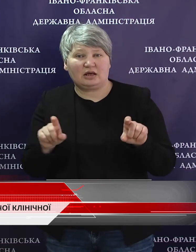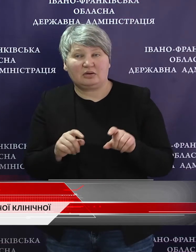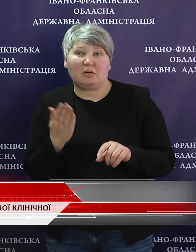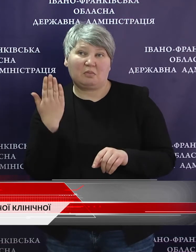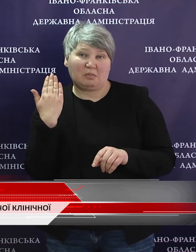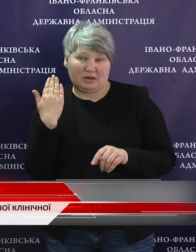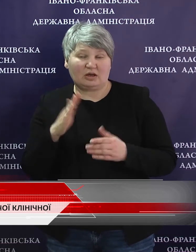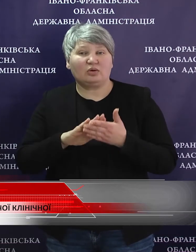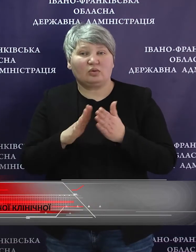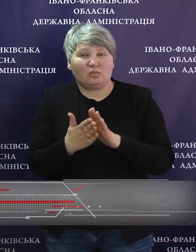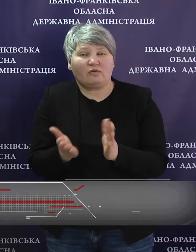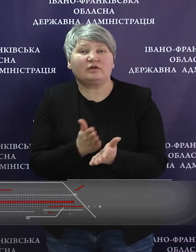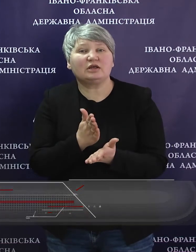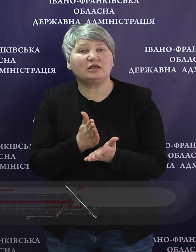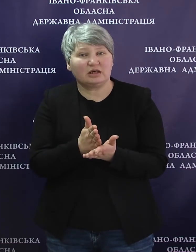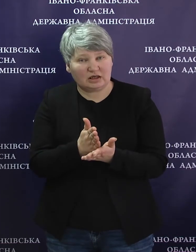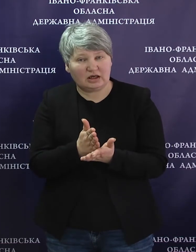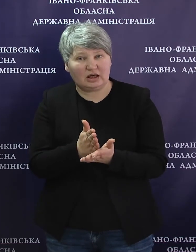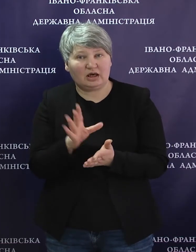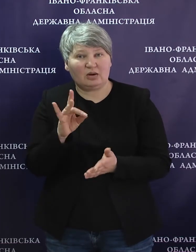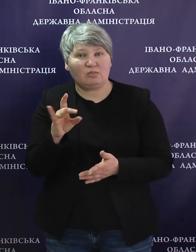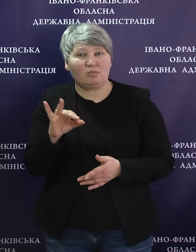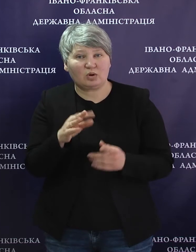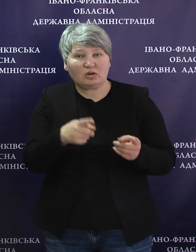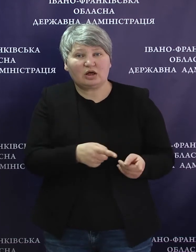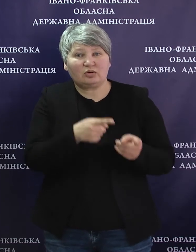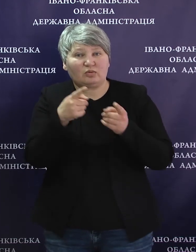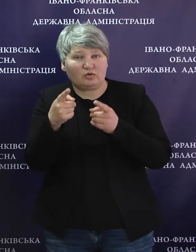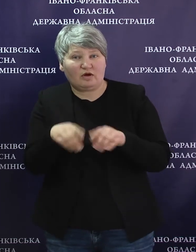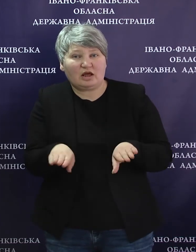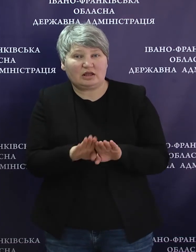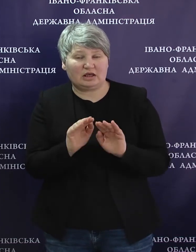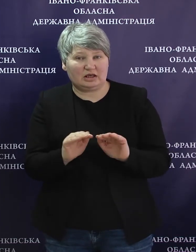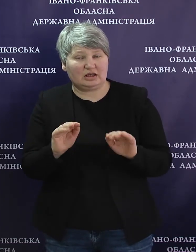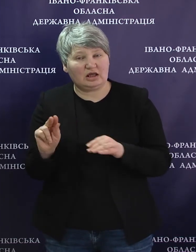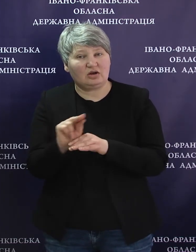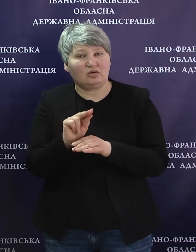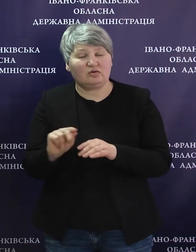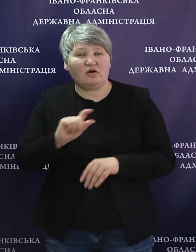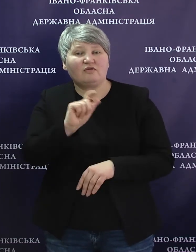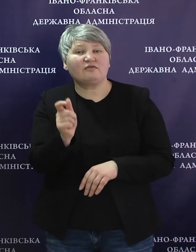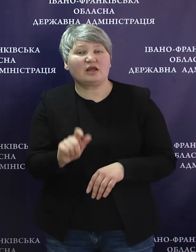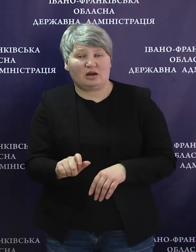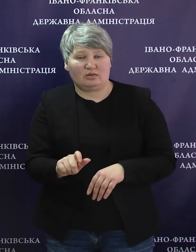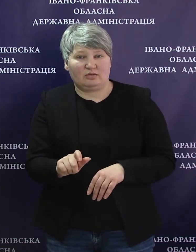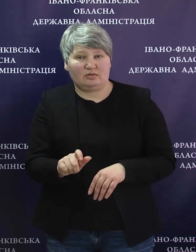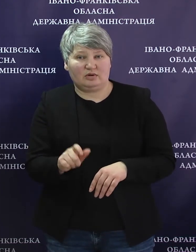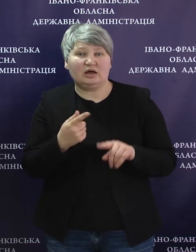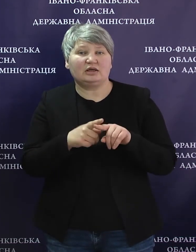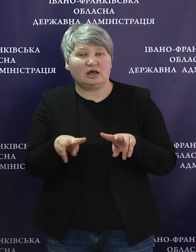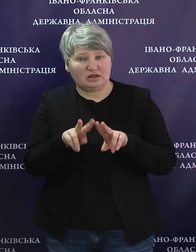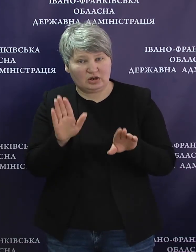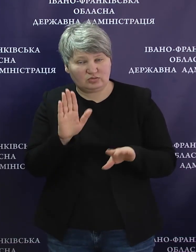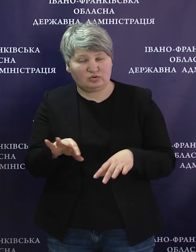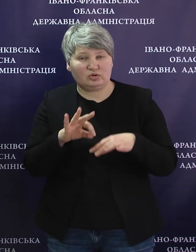попередня домовленість про транспортування таких дітей для лікування в Італію. Це теж буде